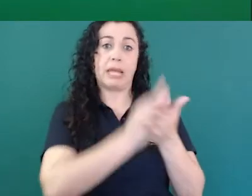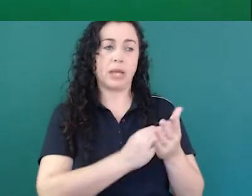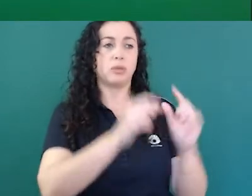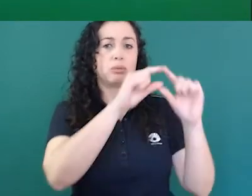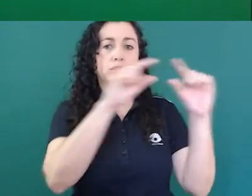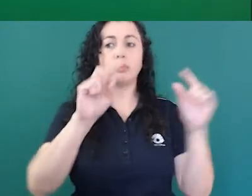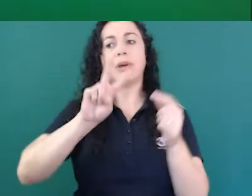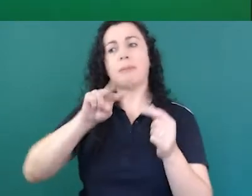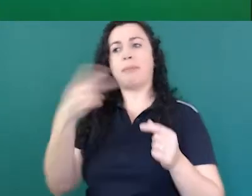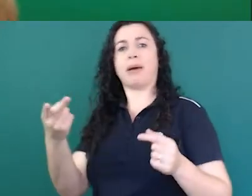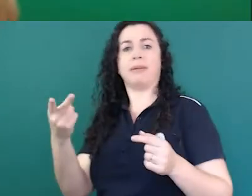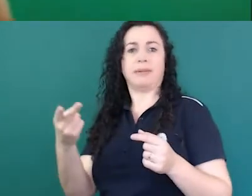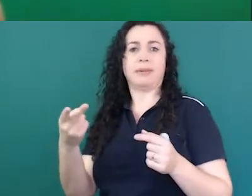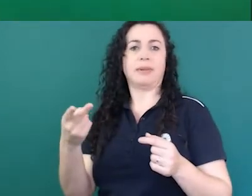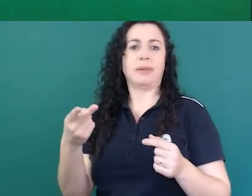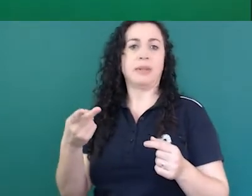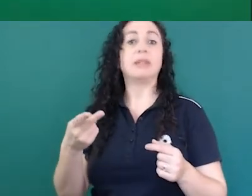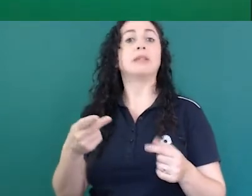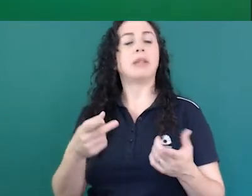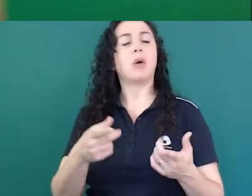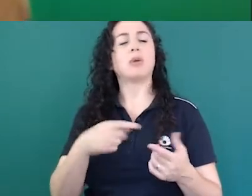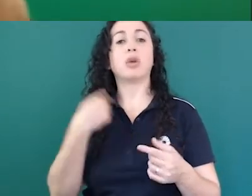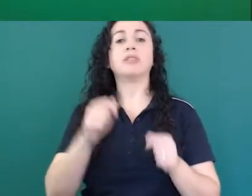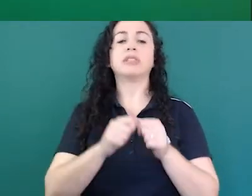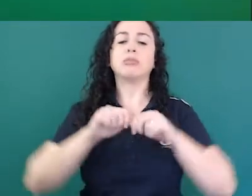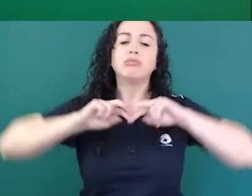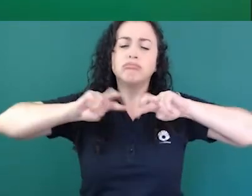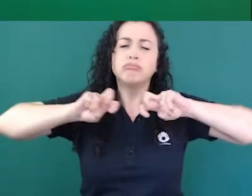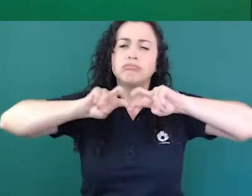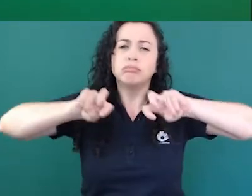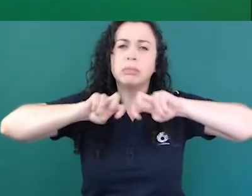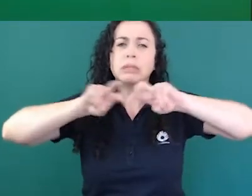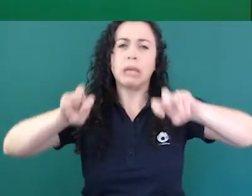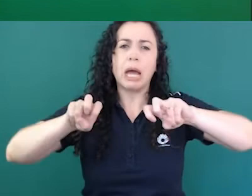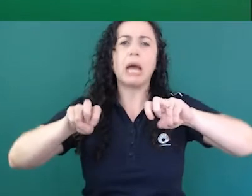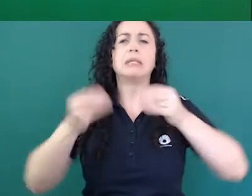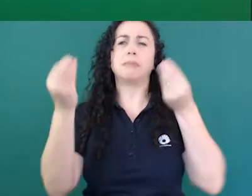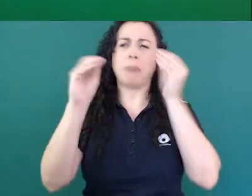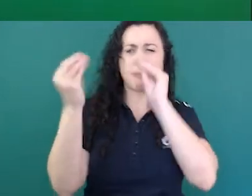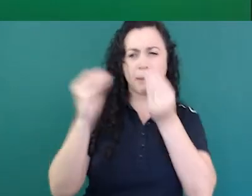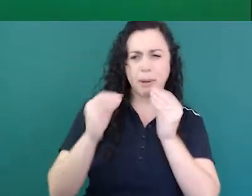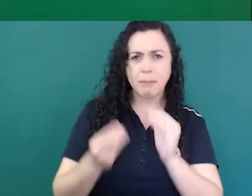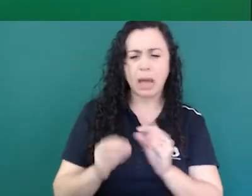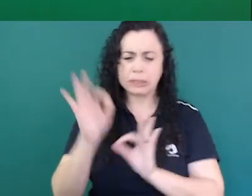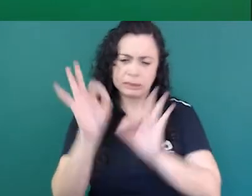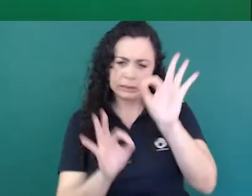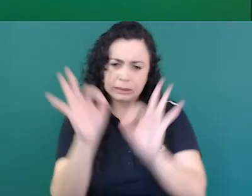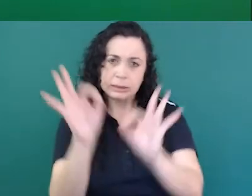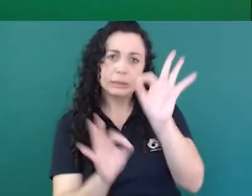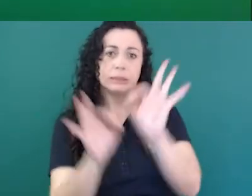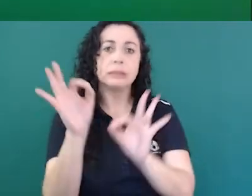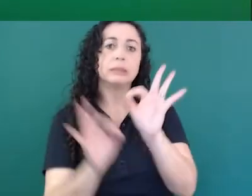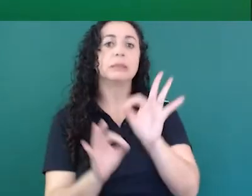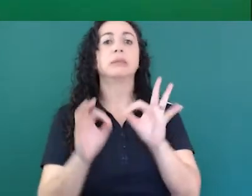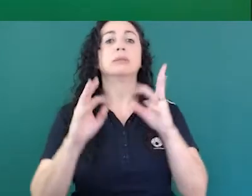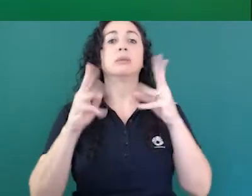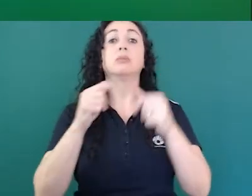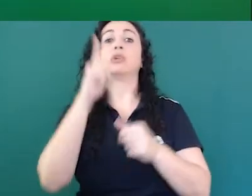trabalho de análise de catalogação direitinho para a gente rodar os nossos algoritmos evoluir nossos algoritmos para aprender um pouco